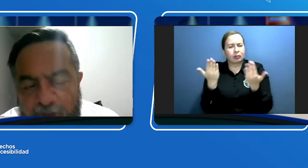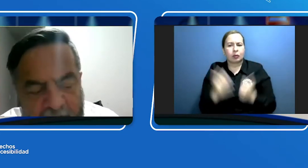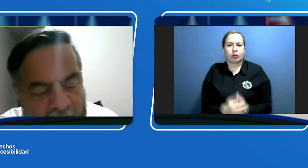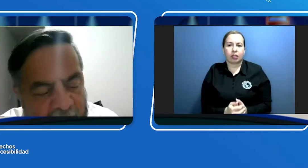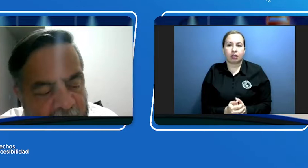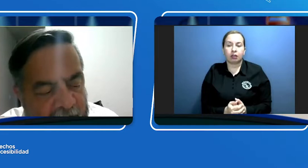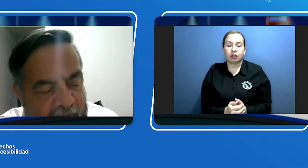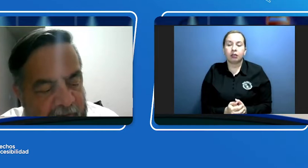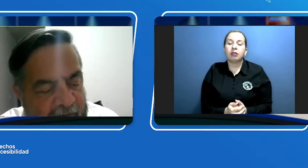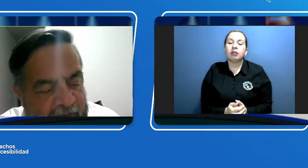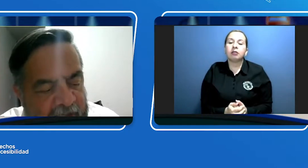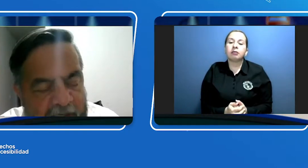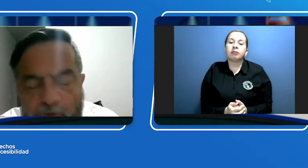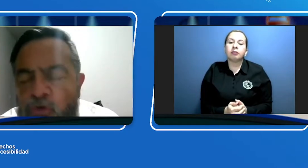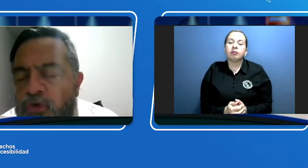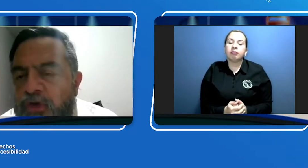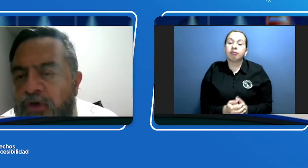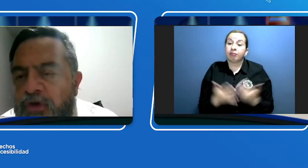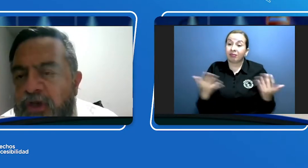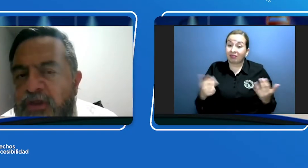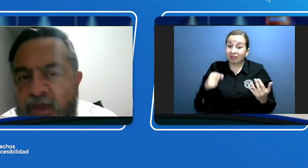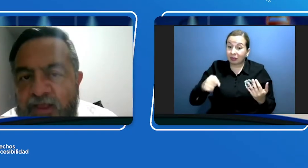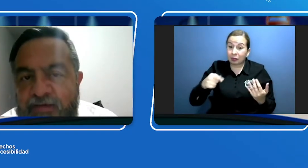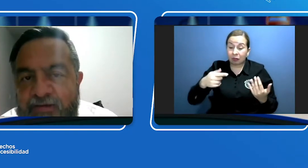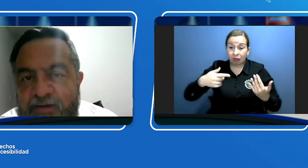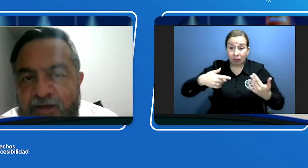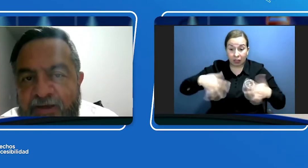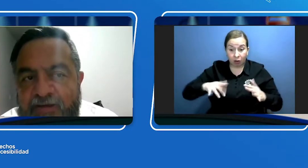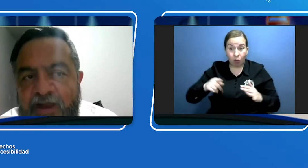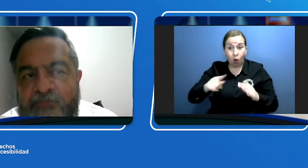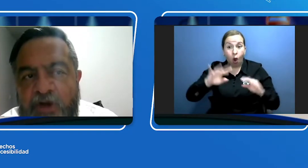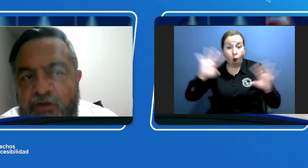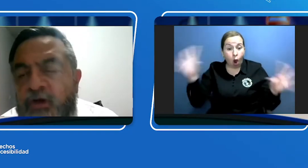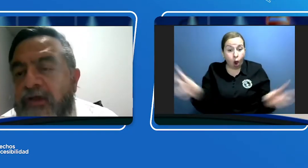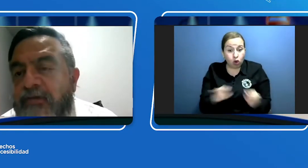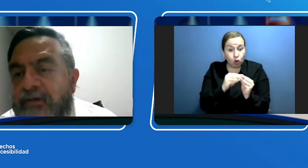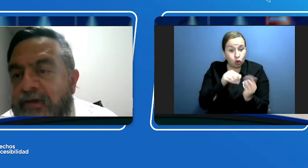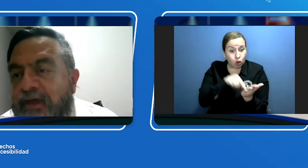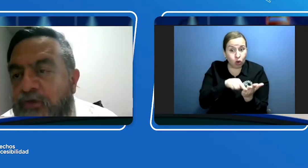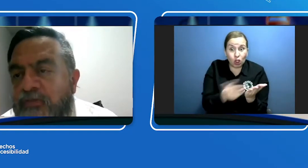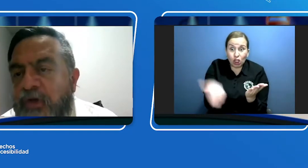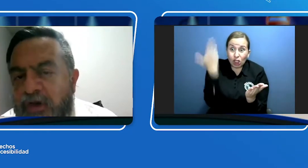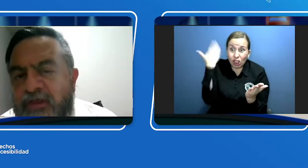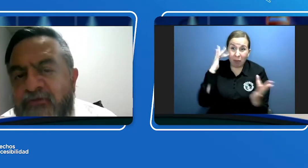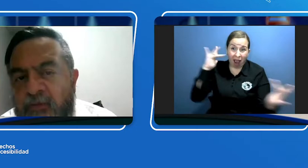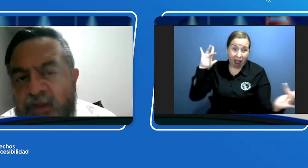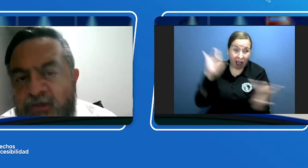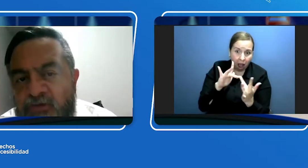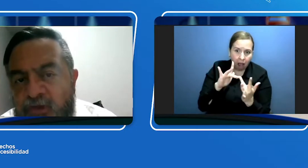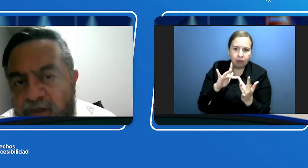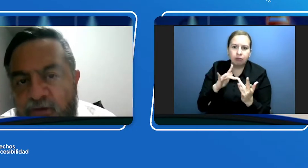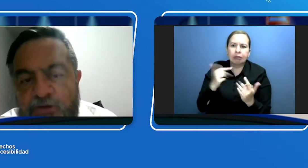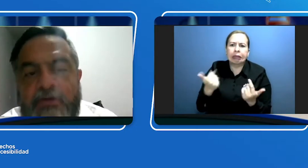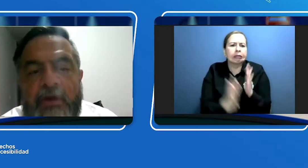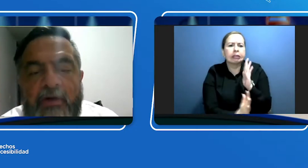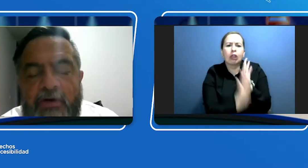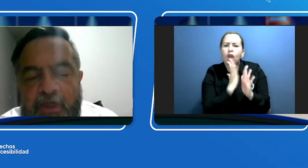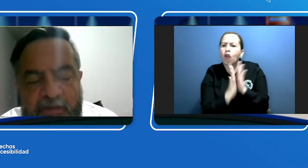tener conclusiones ciertas es que las personas que son los mejores informantes, ustedes los oyentes